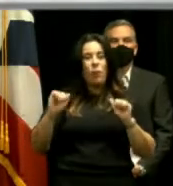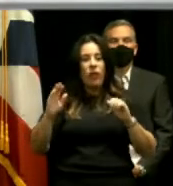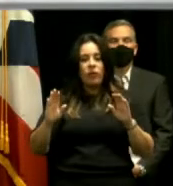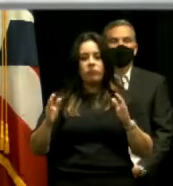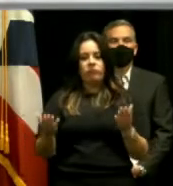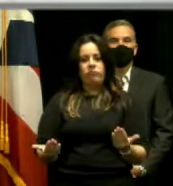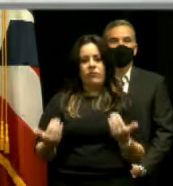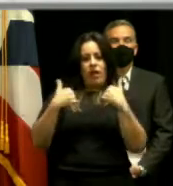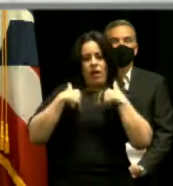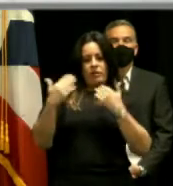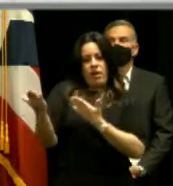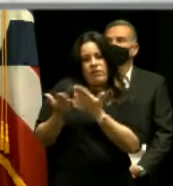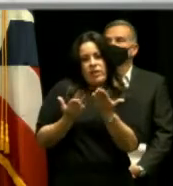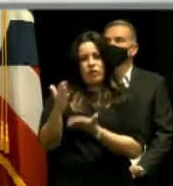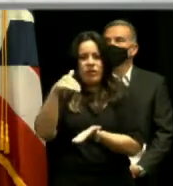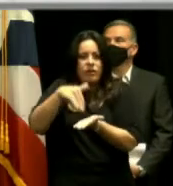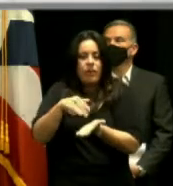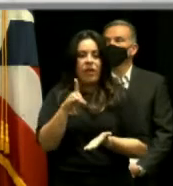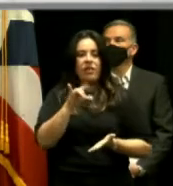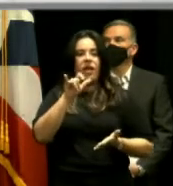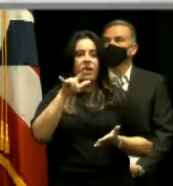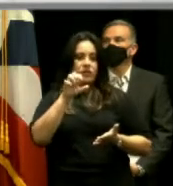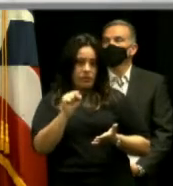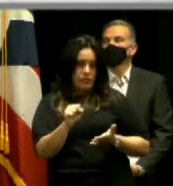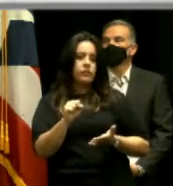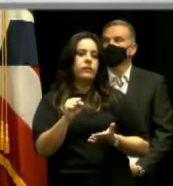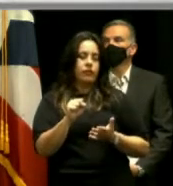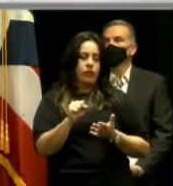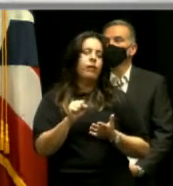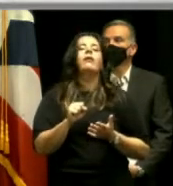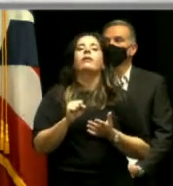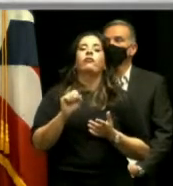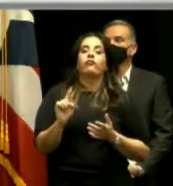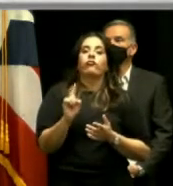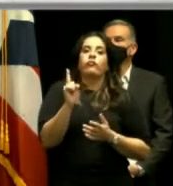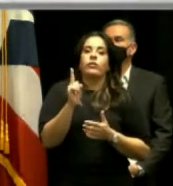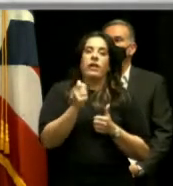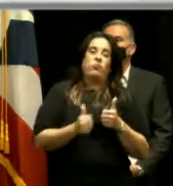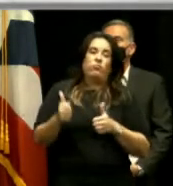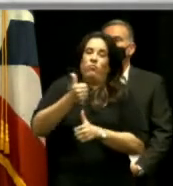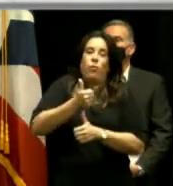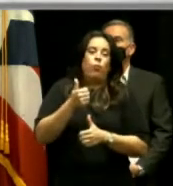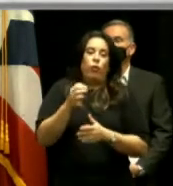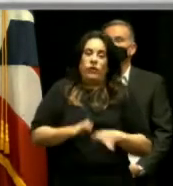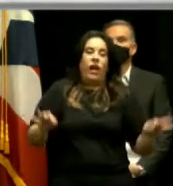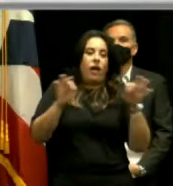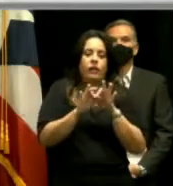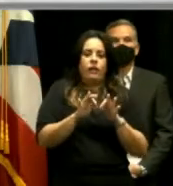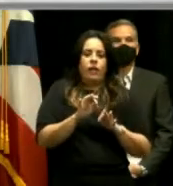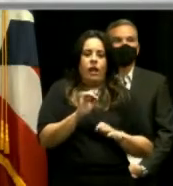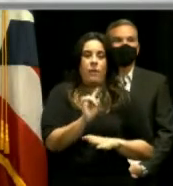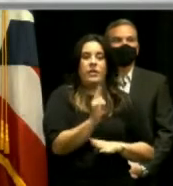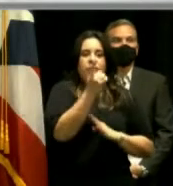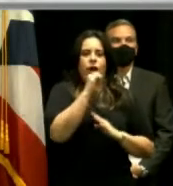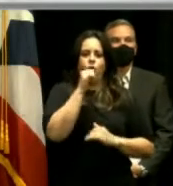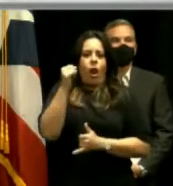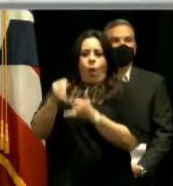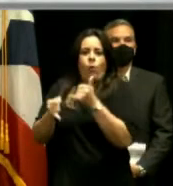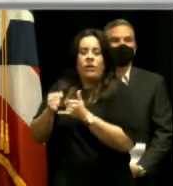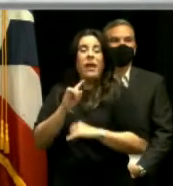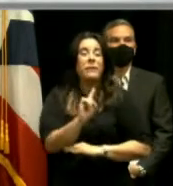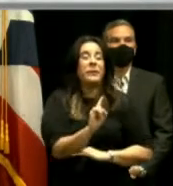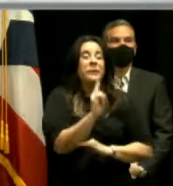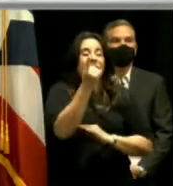recibir el beneficio de un centro de diálisis de manera prioritaria en la primera fase, no en la última, la primera